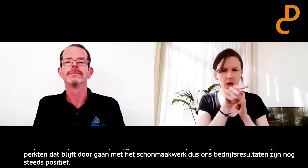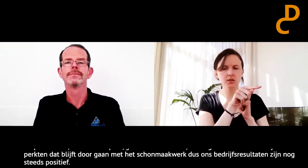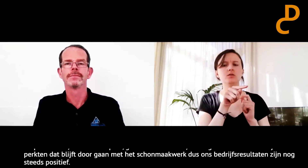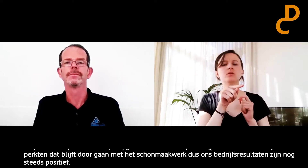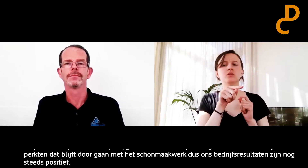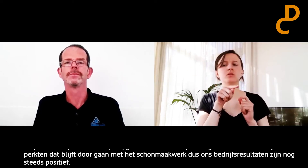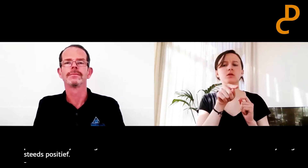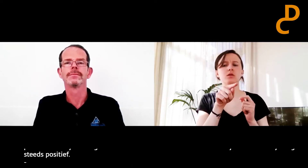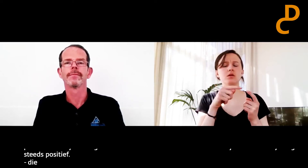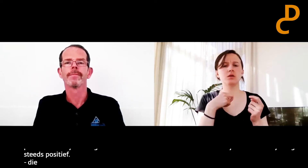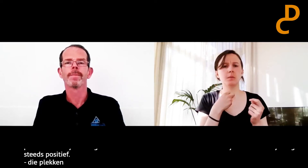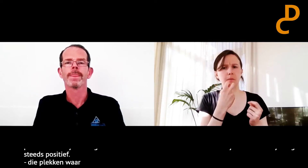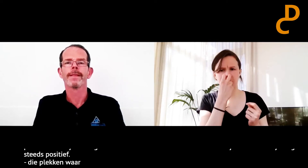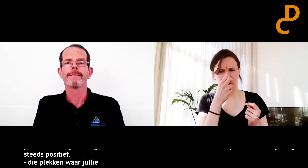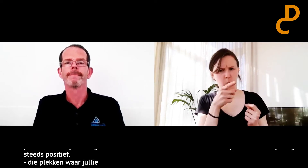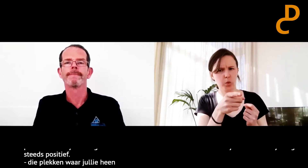heen gaan. Die opdrachten om te werken.